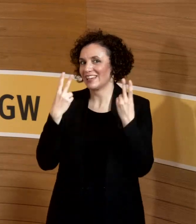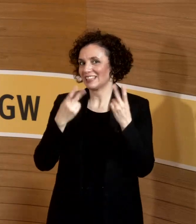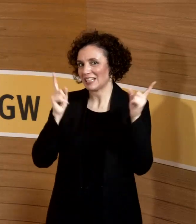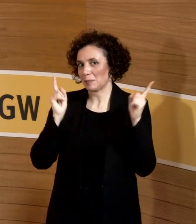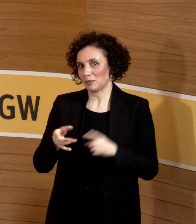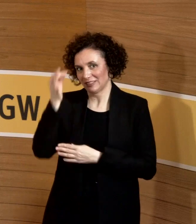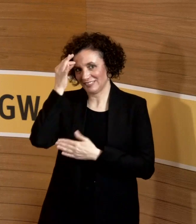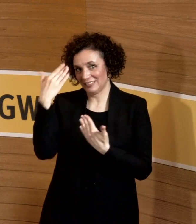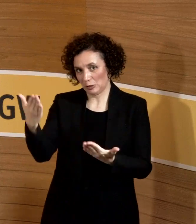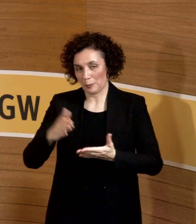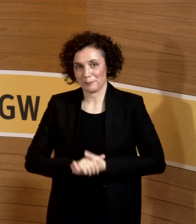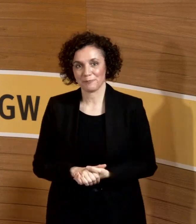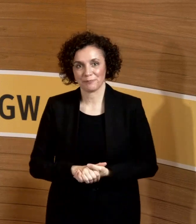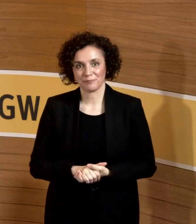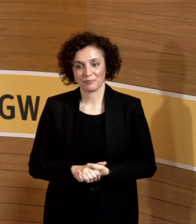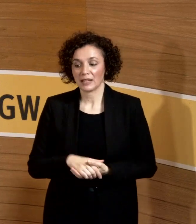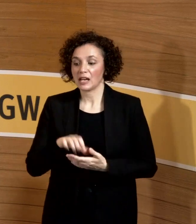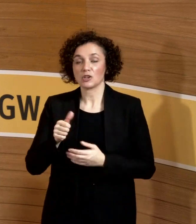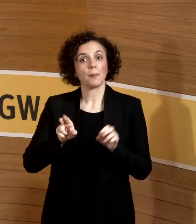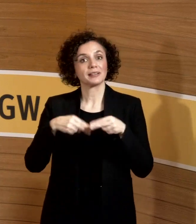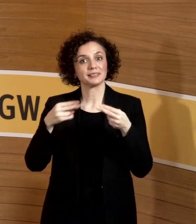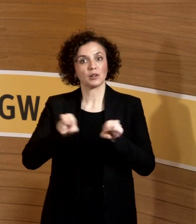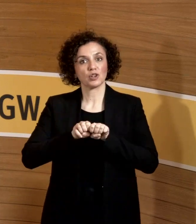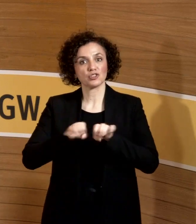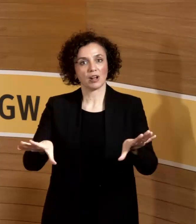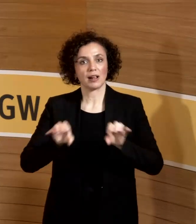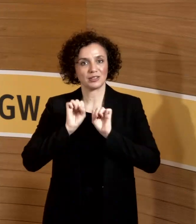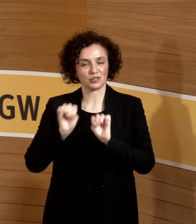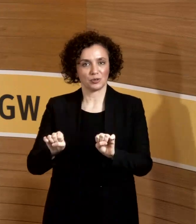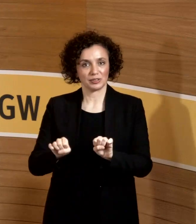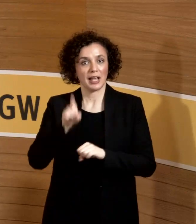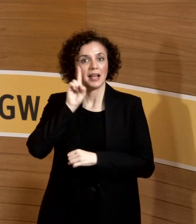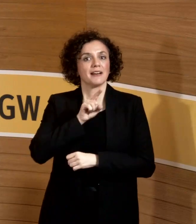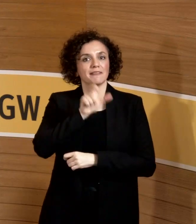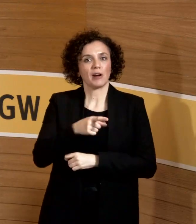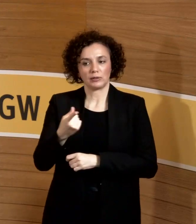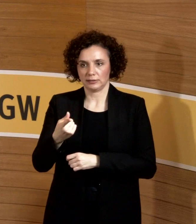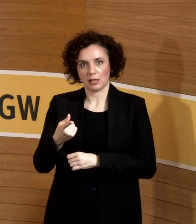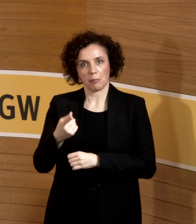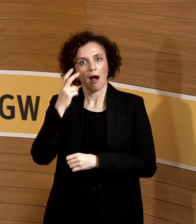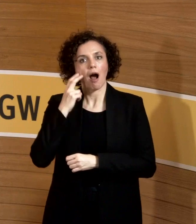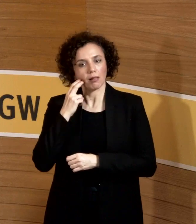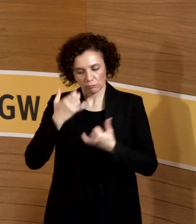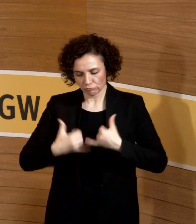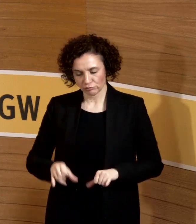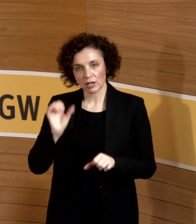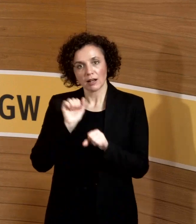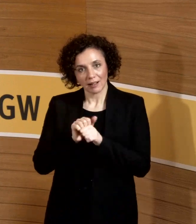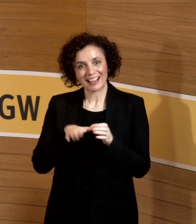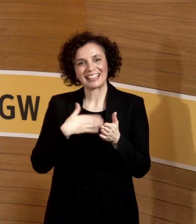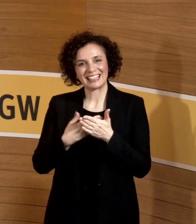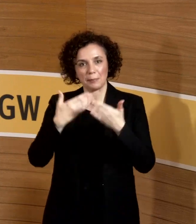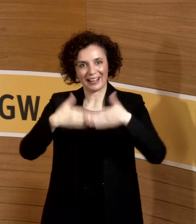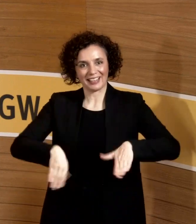Kommen wir zurück zum Strahlenschutz. Also für Frauen im gewährfähigen Alter gibt es Grenzwerte und dann gibt es auch eine Vorgabe für